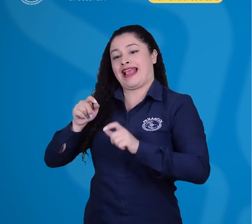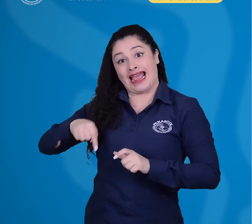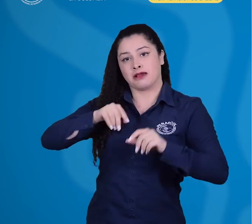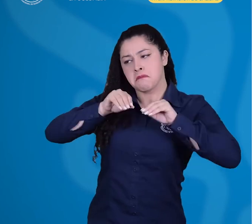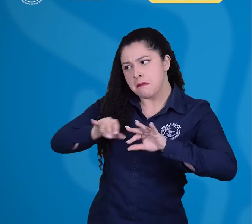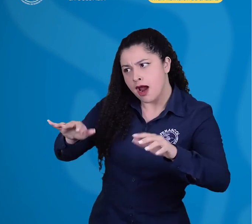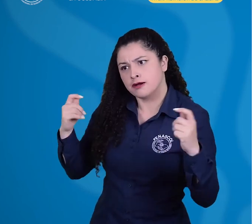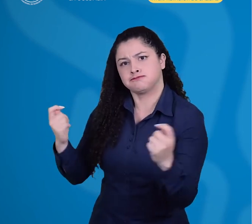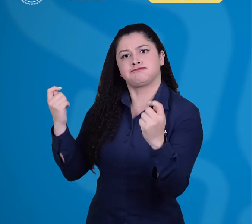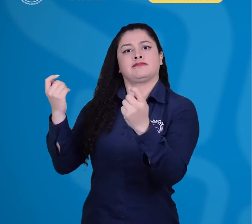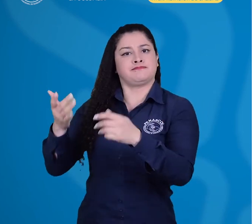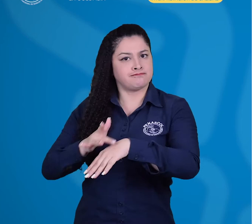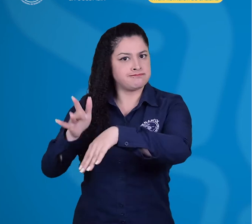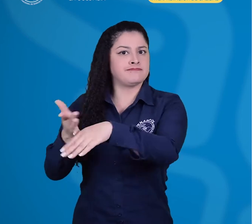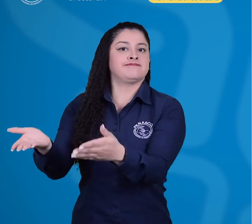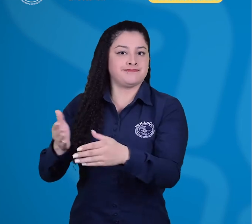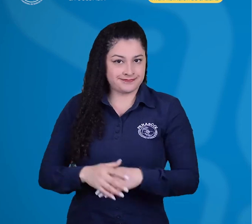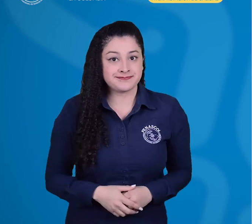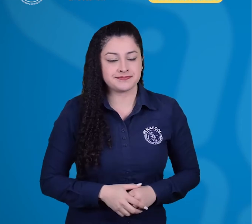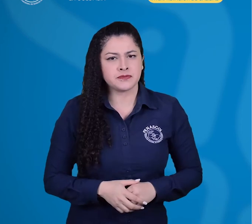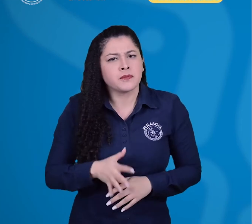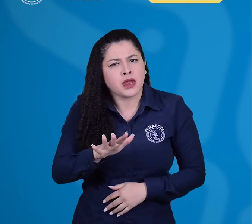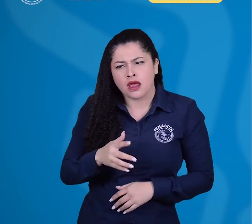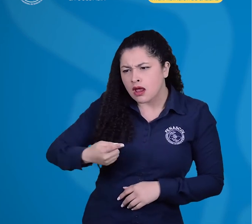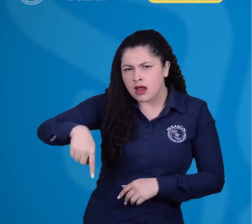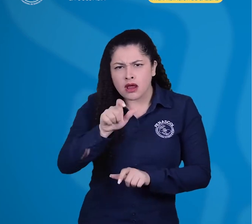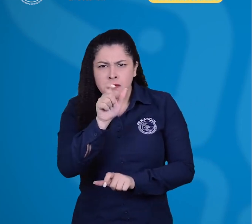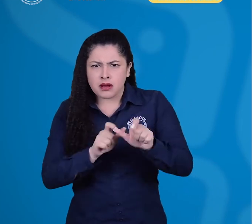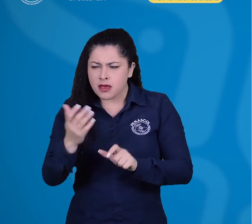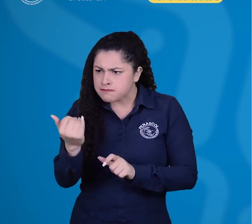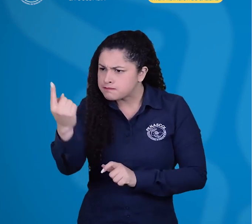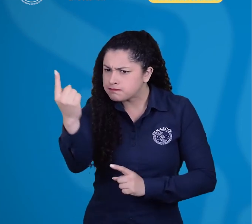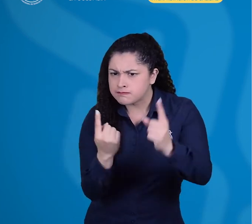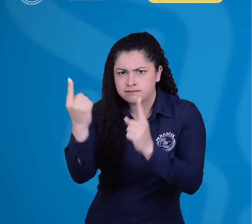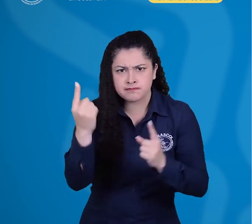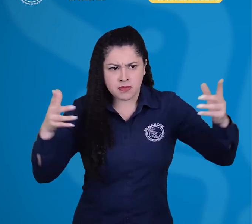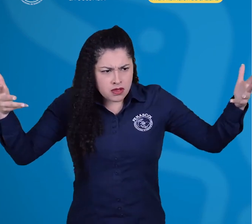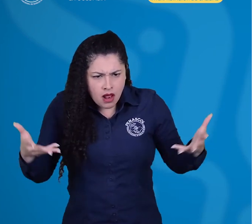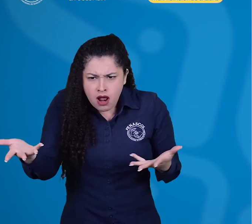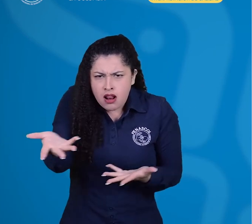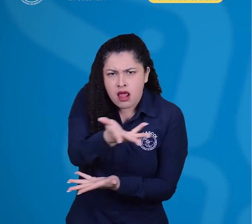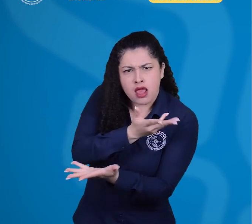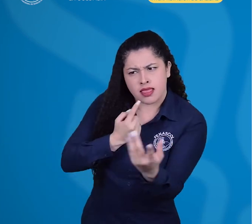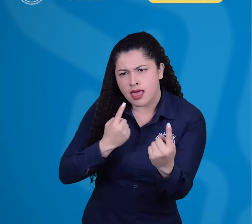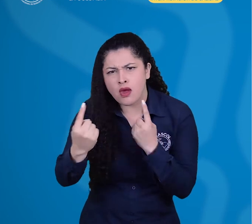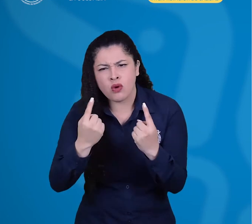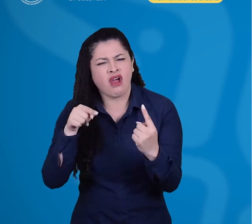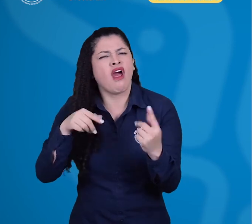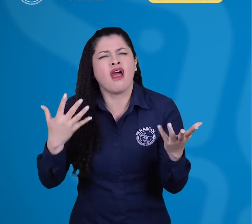Dichos espacios de diálogo y co-construcción pueden ser aprovechados para llevar a consideración